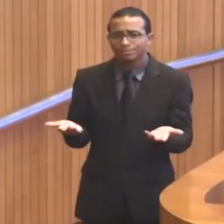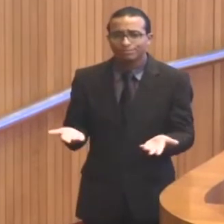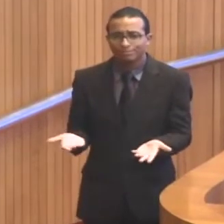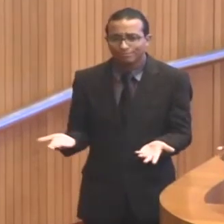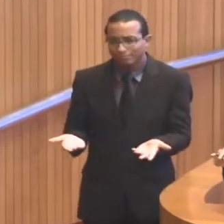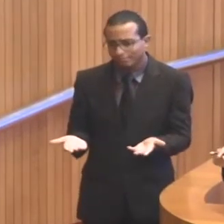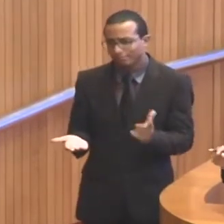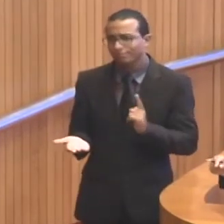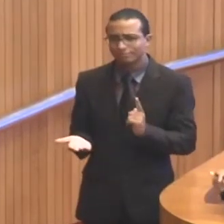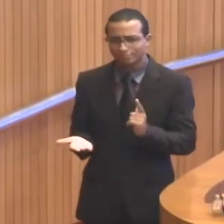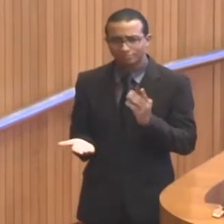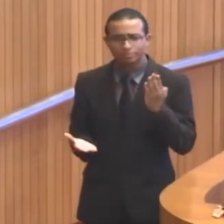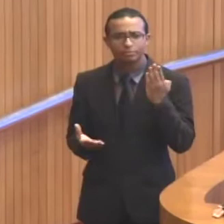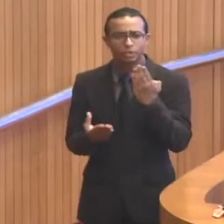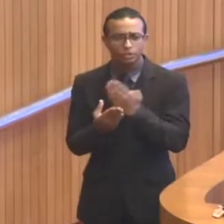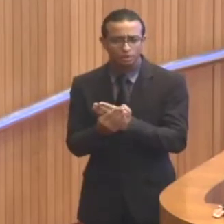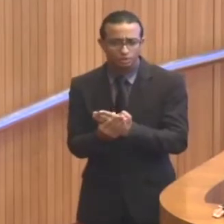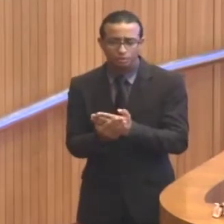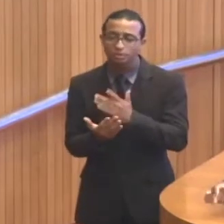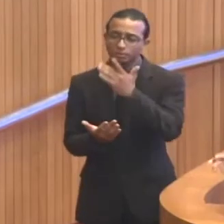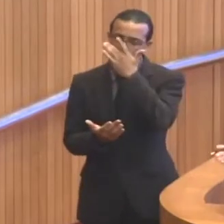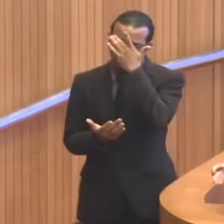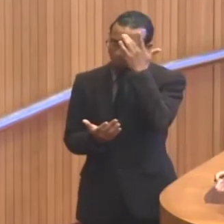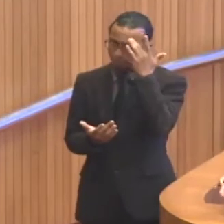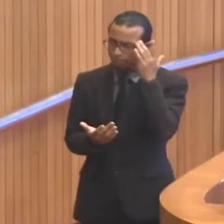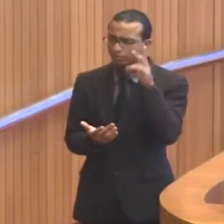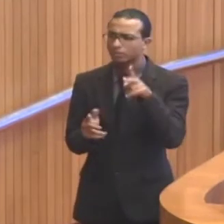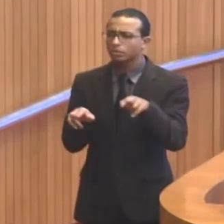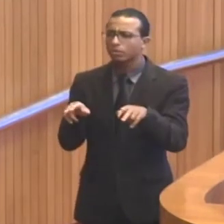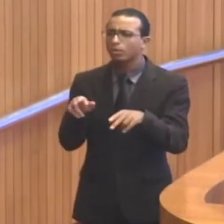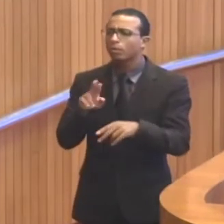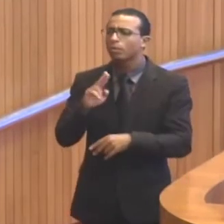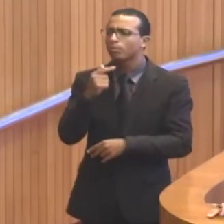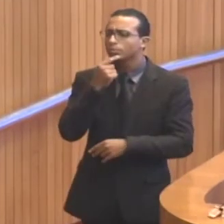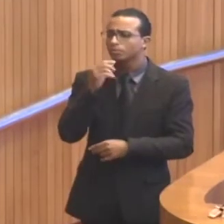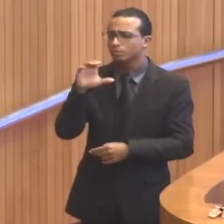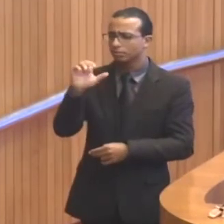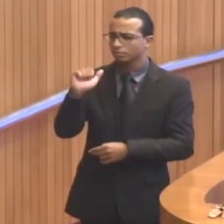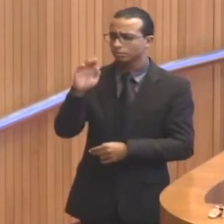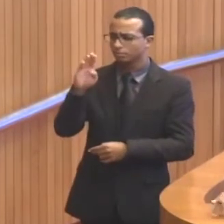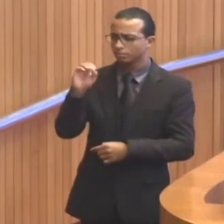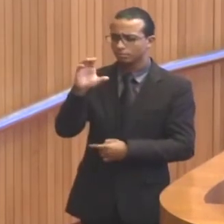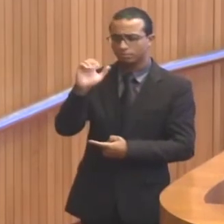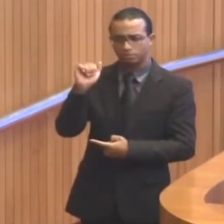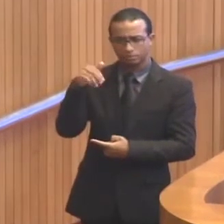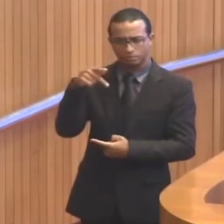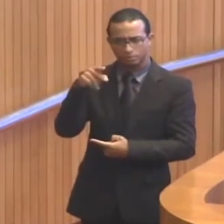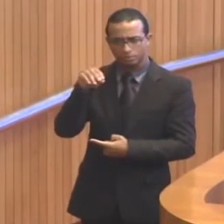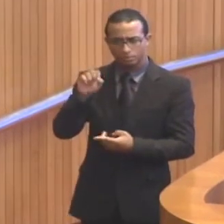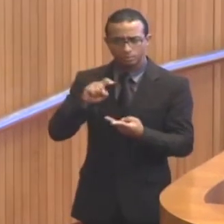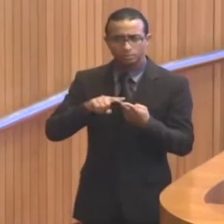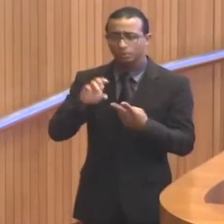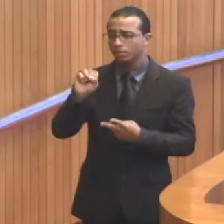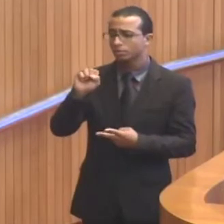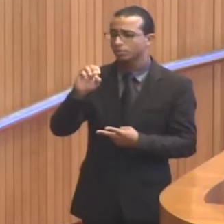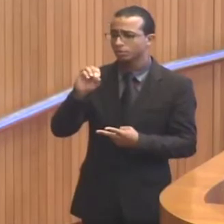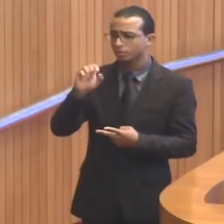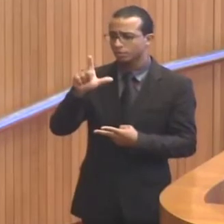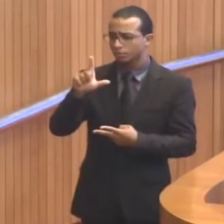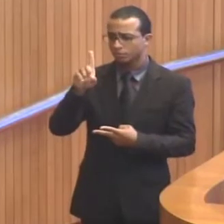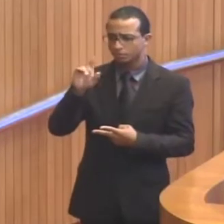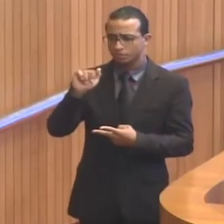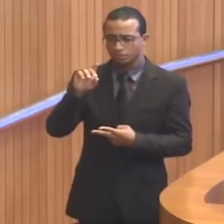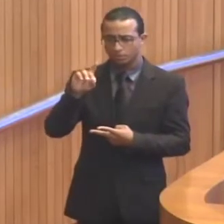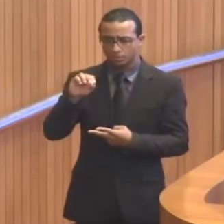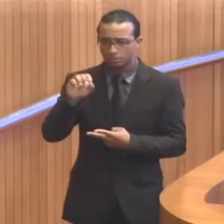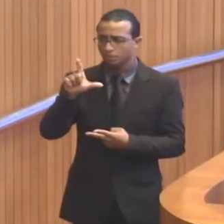No entanto, nós temos lá pessoas como Cabo Campos, Soldado Leite, que continuam respondendo a processos